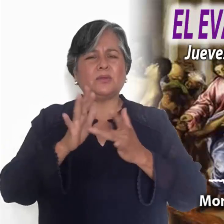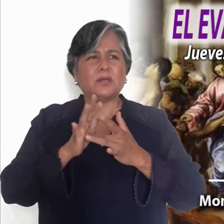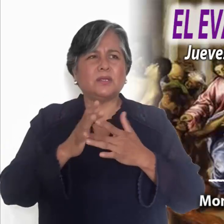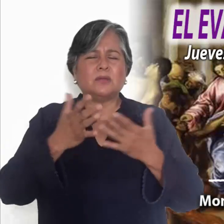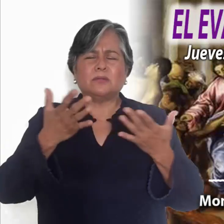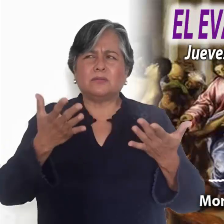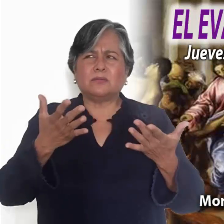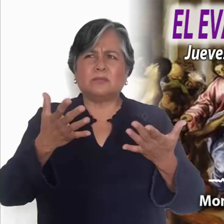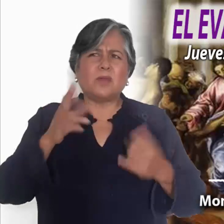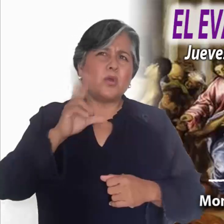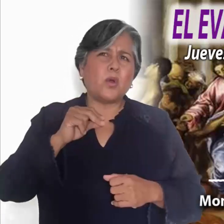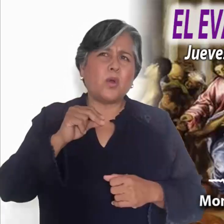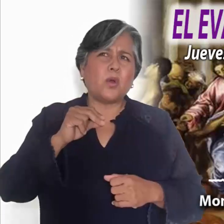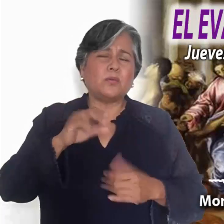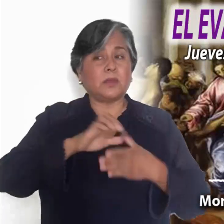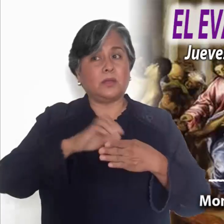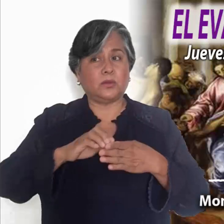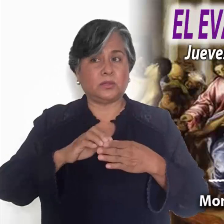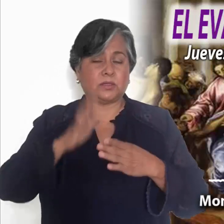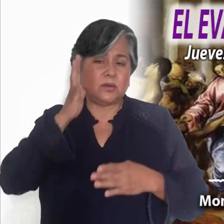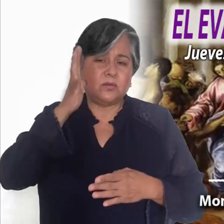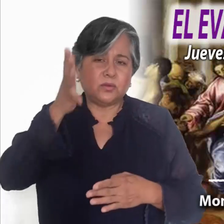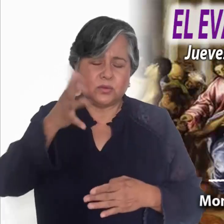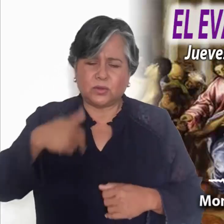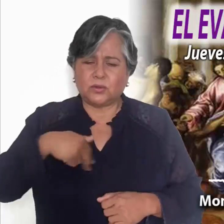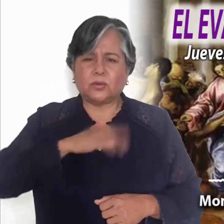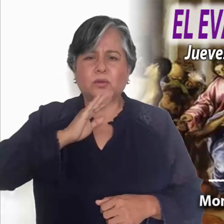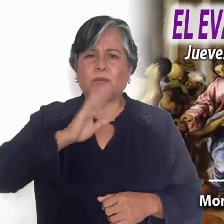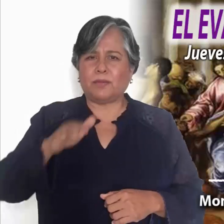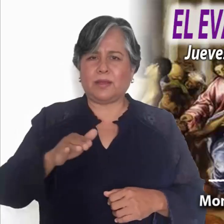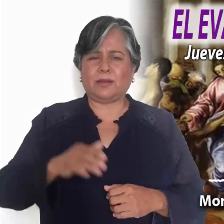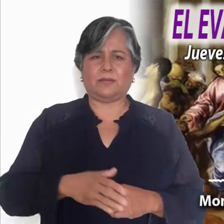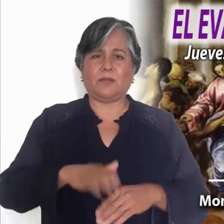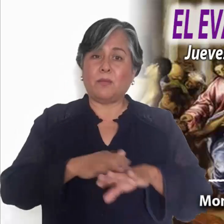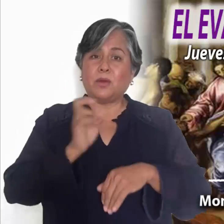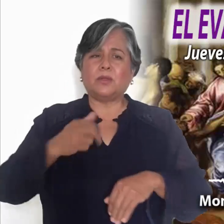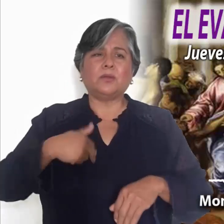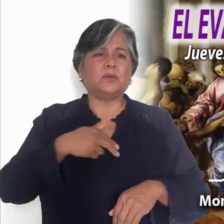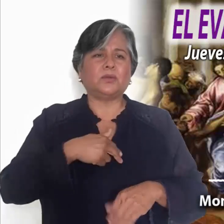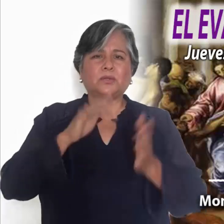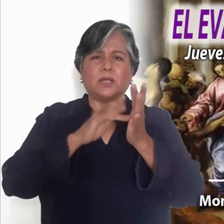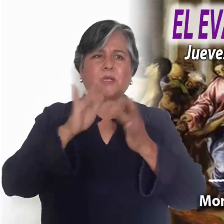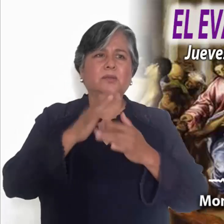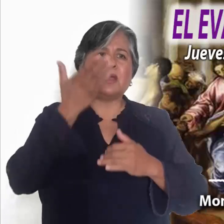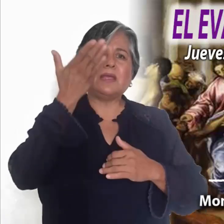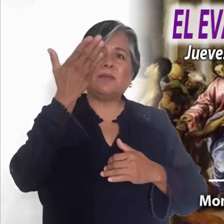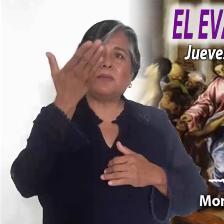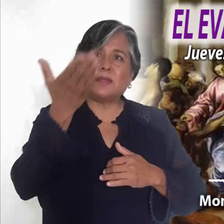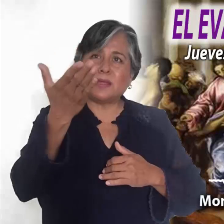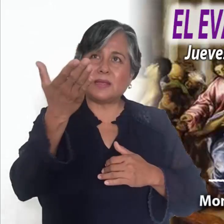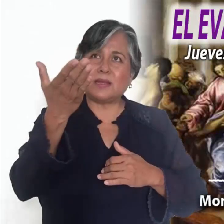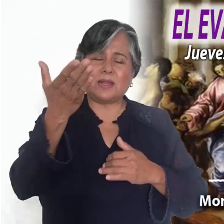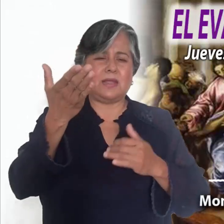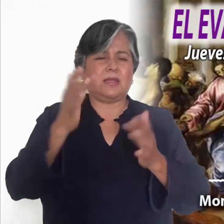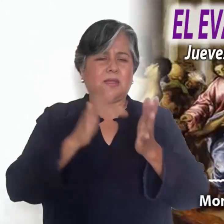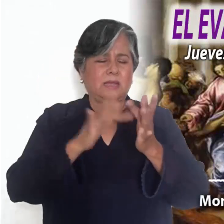implica asumir las consecuencias. Nos pide que nos definamos claramente y asumamos